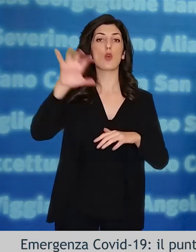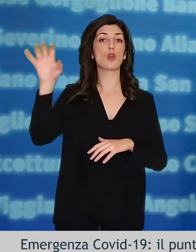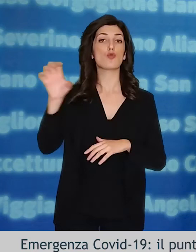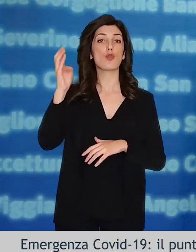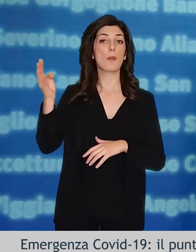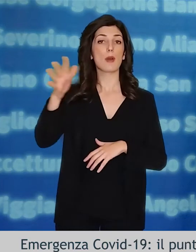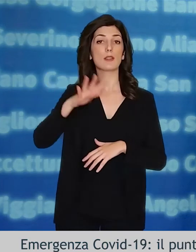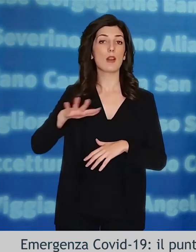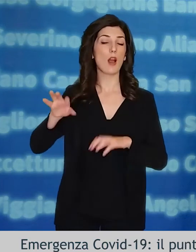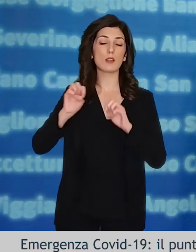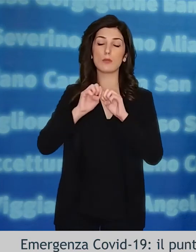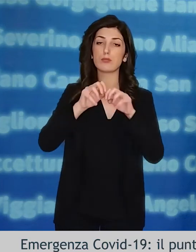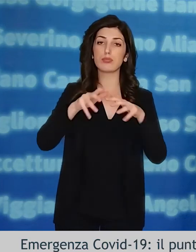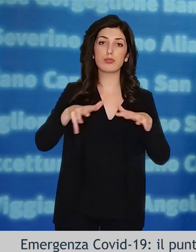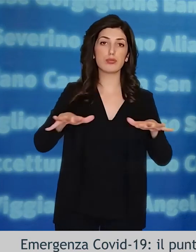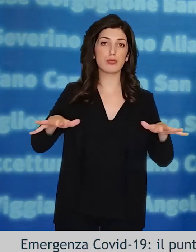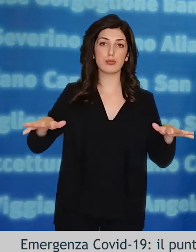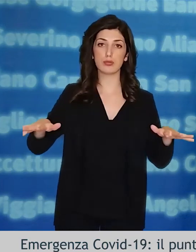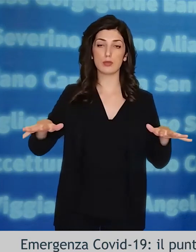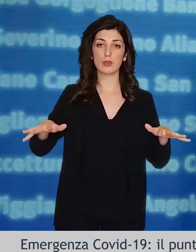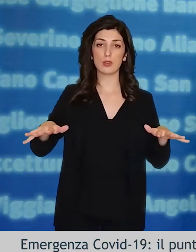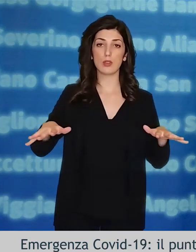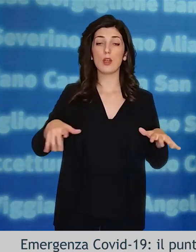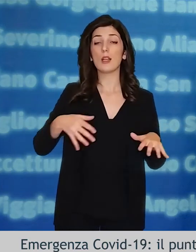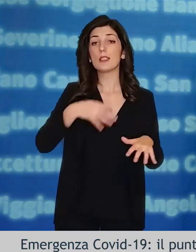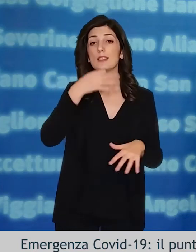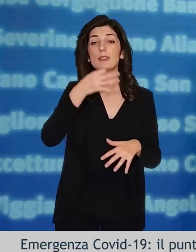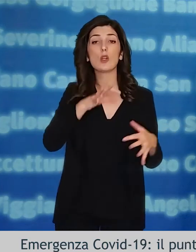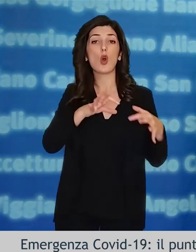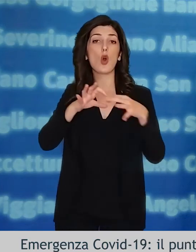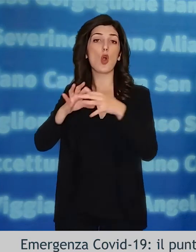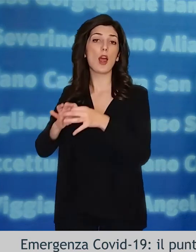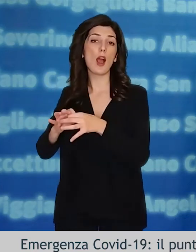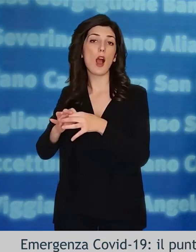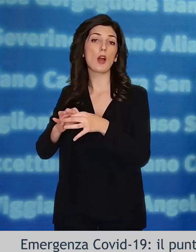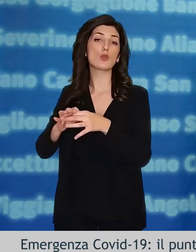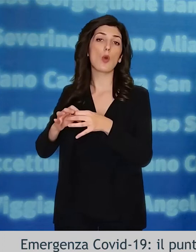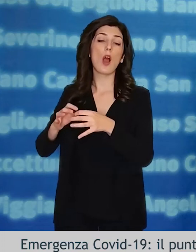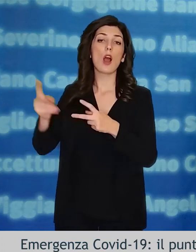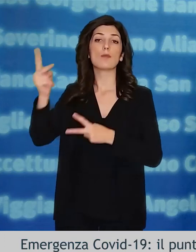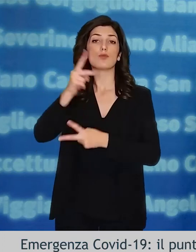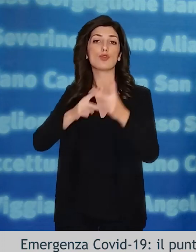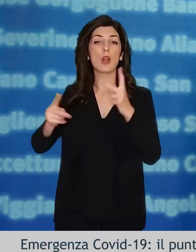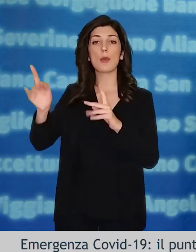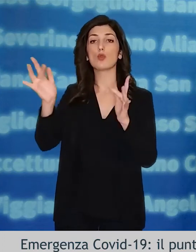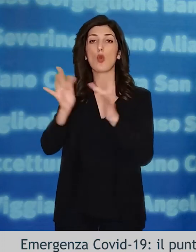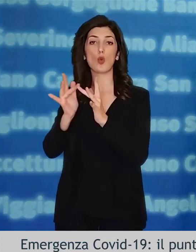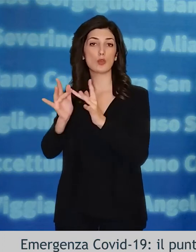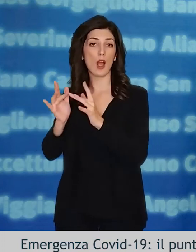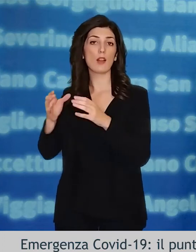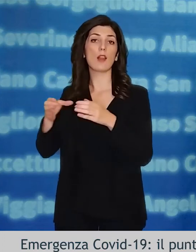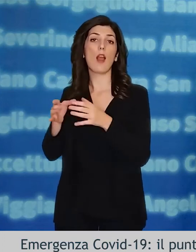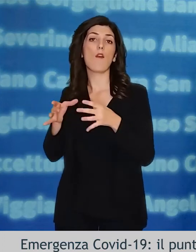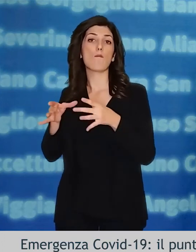del virus sul territorio regionale che indica un sovraccarico nel sistema di